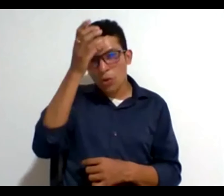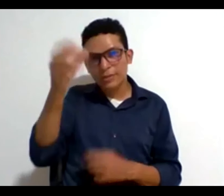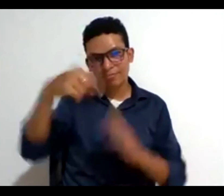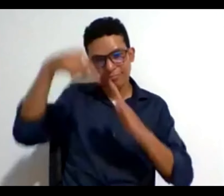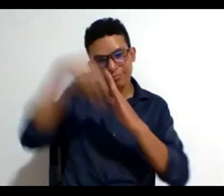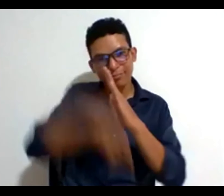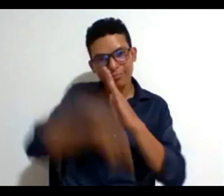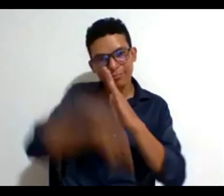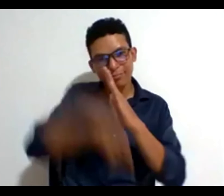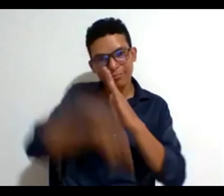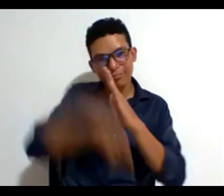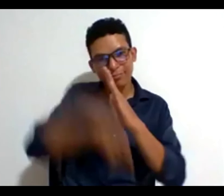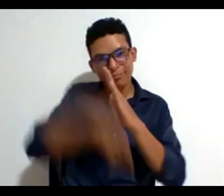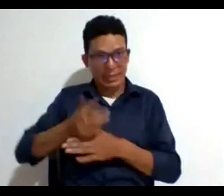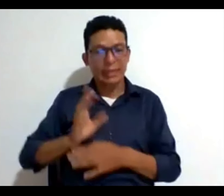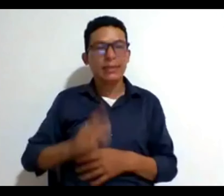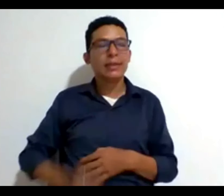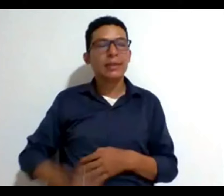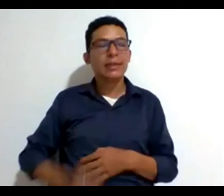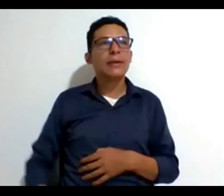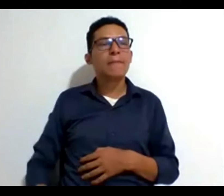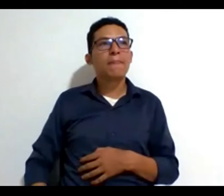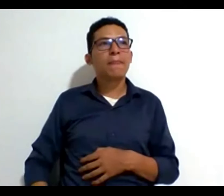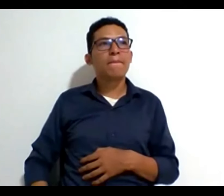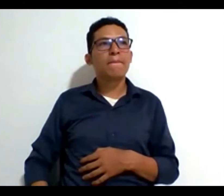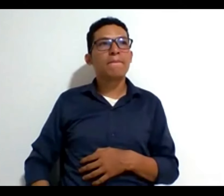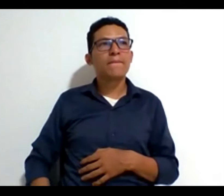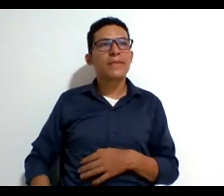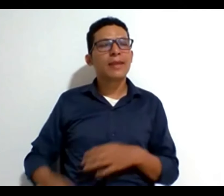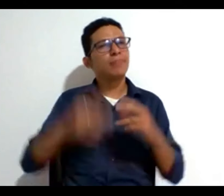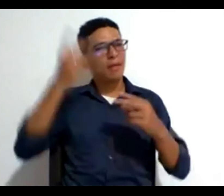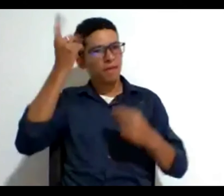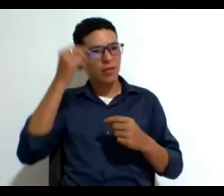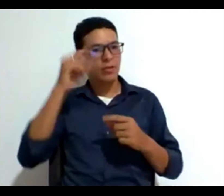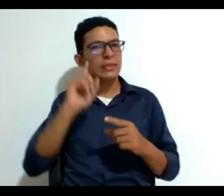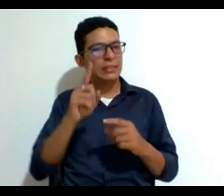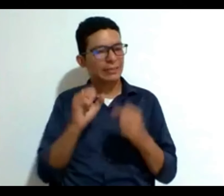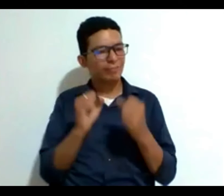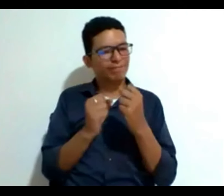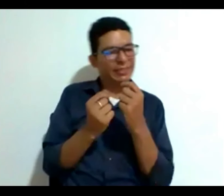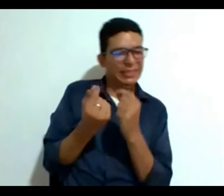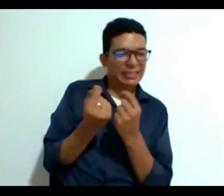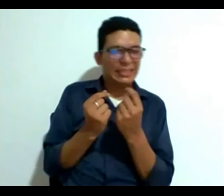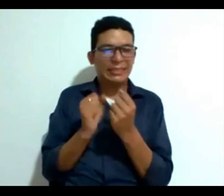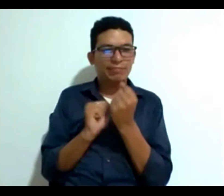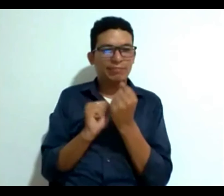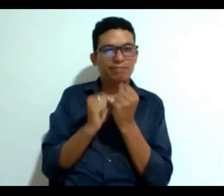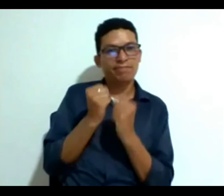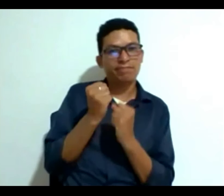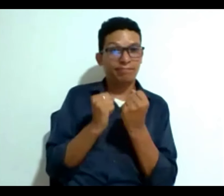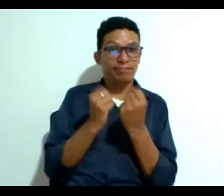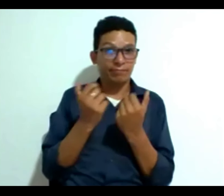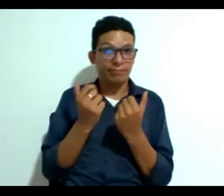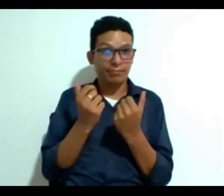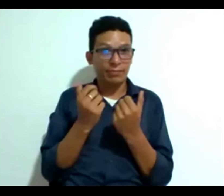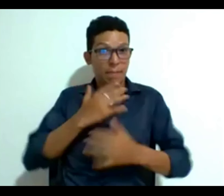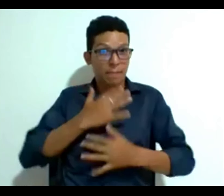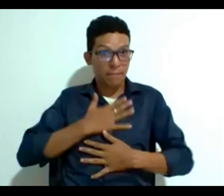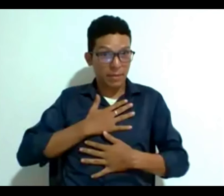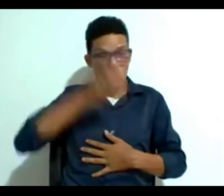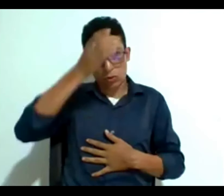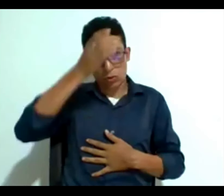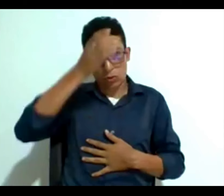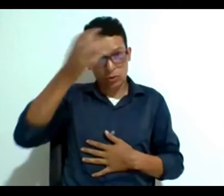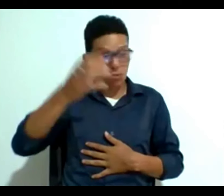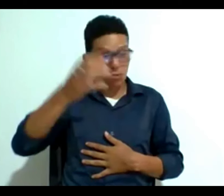sentencia podríamos decir que hay unos valores en tensión desde mi concepto en mi opinión